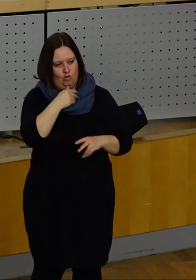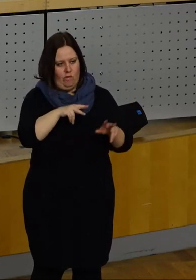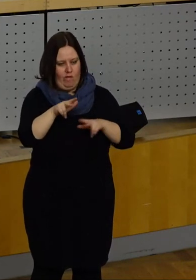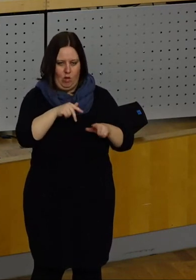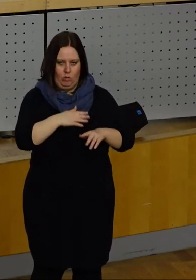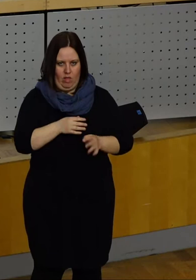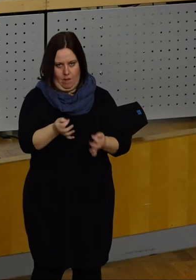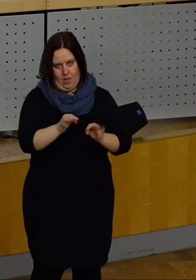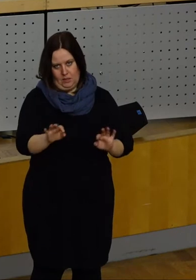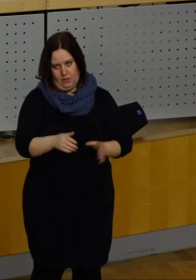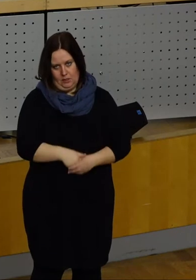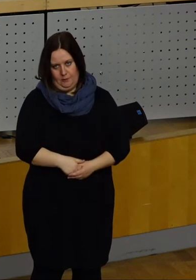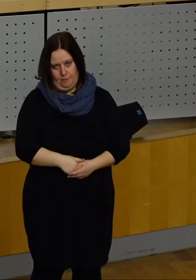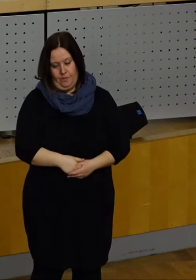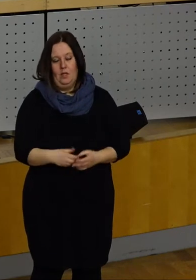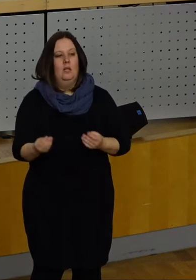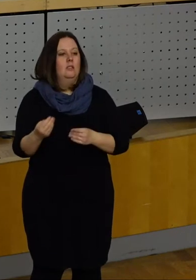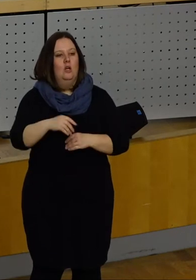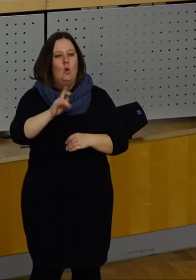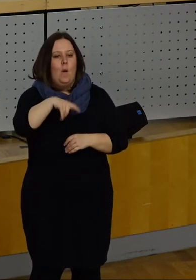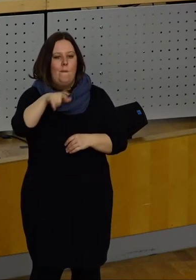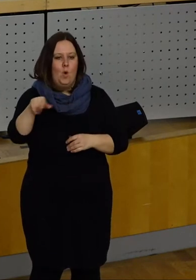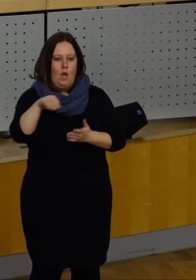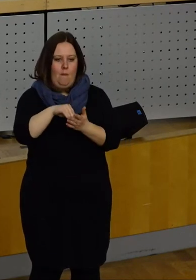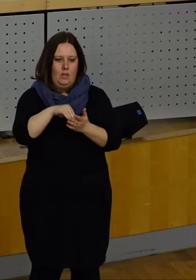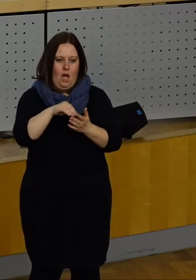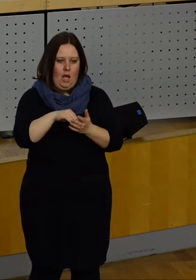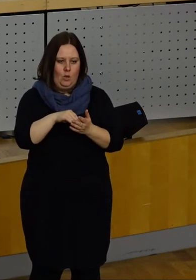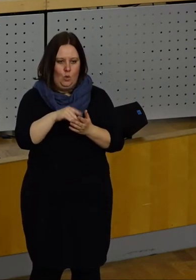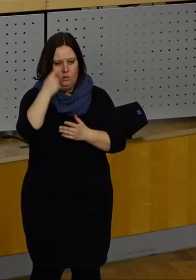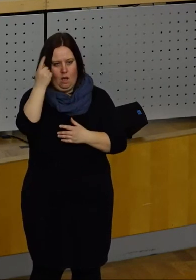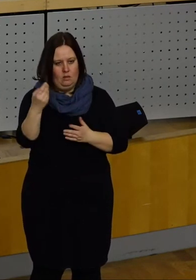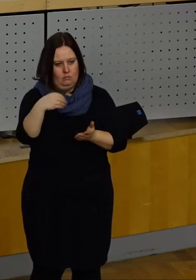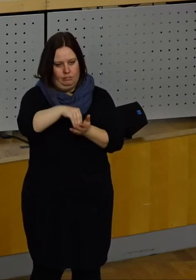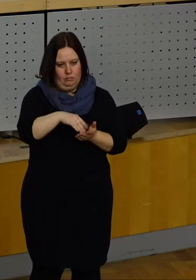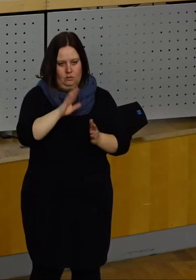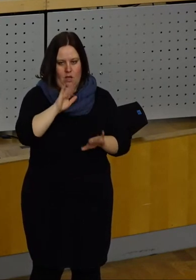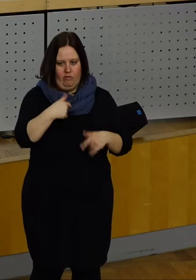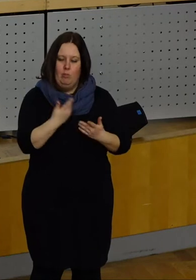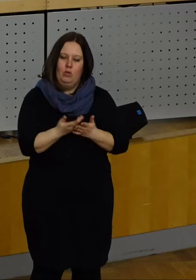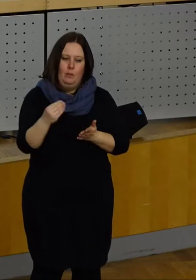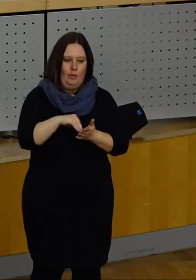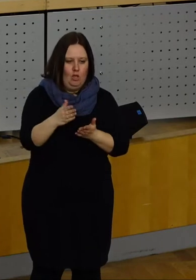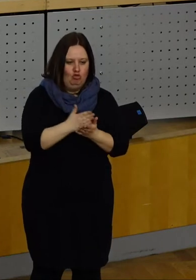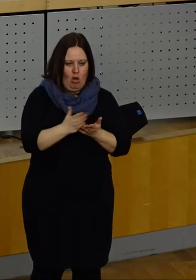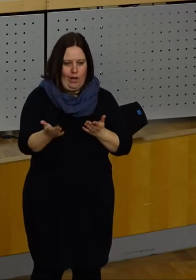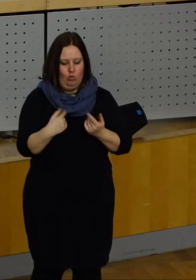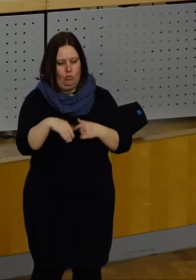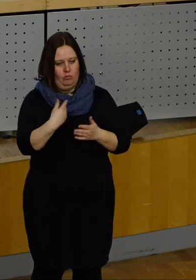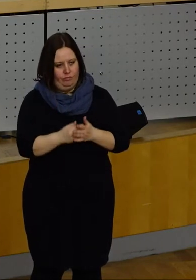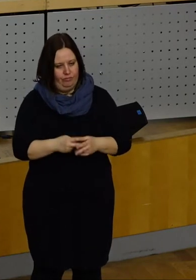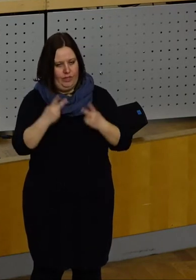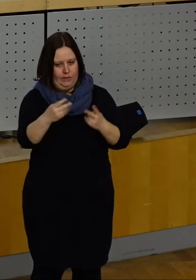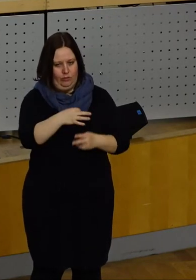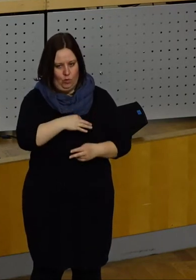Verwaltung sprechen. Außerdem haben wir eine Bürgerbeteiligungssatzung beschlossen, die insbesondere die Mitbestimmung der Bürgerinnen und Bürger in den Mittelpunkt